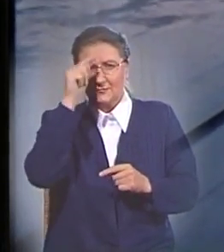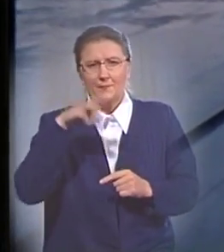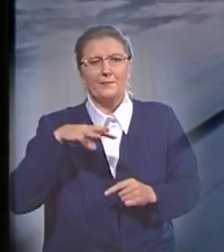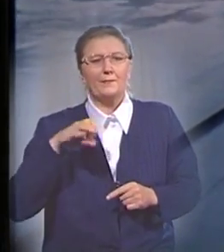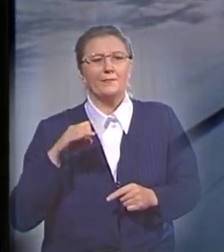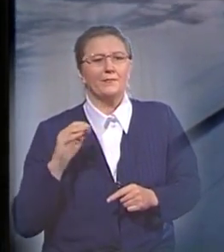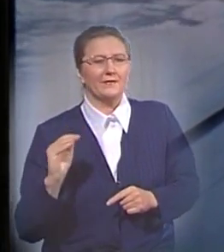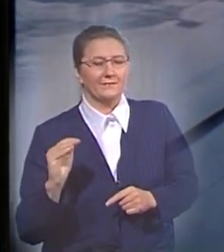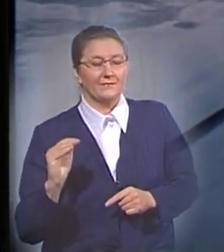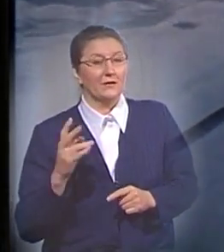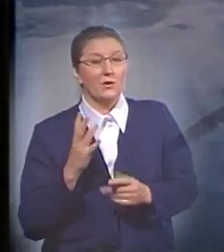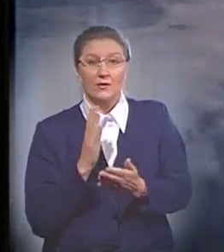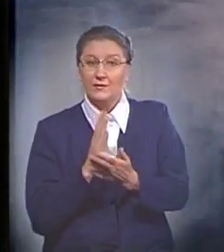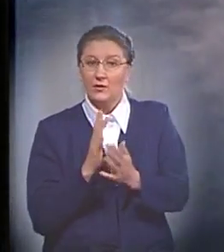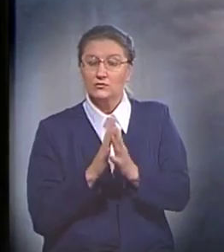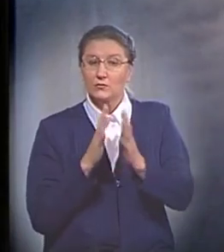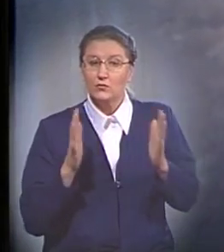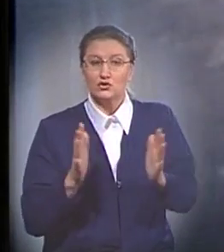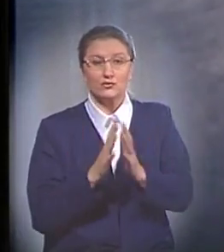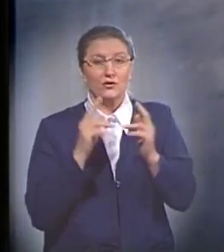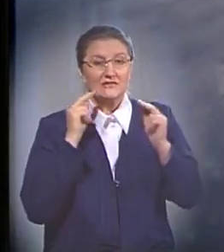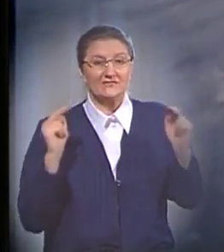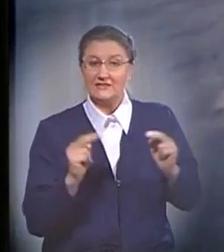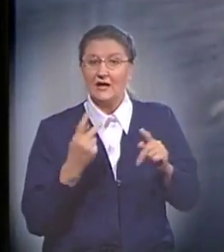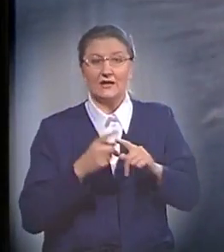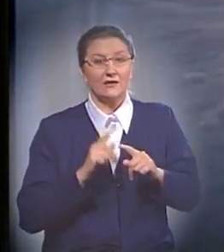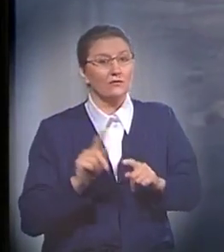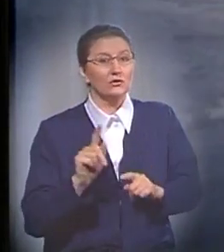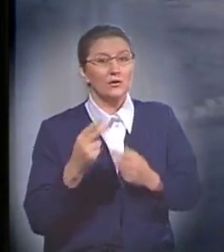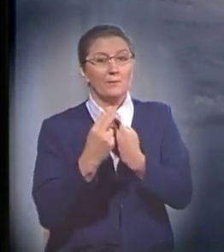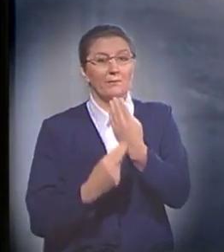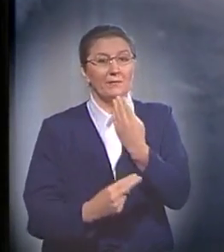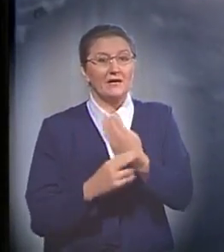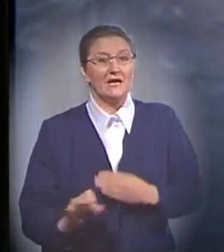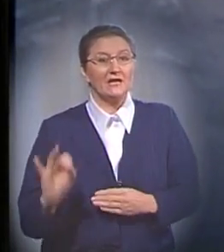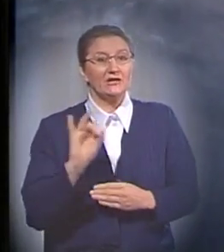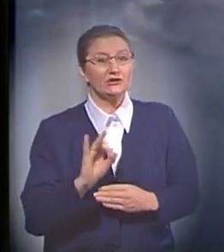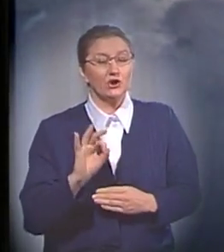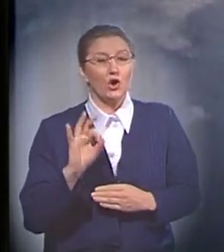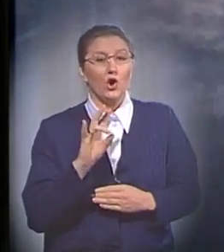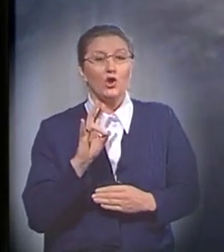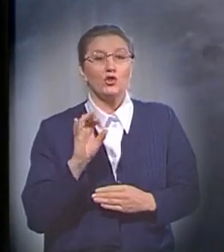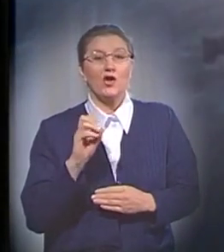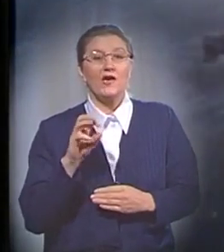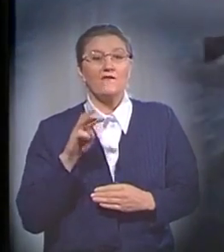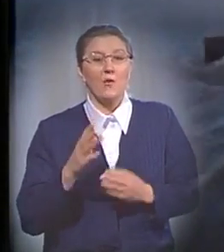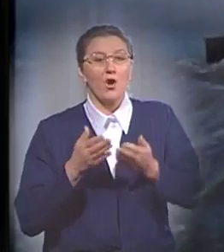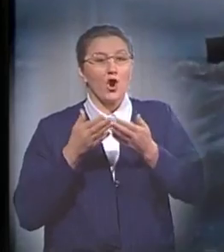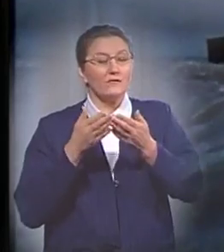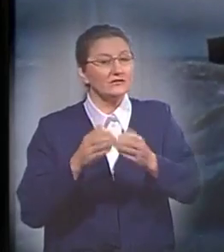Но находится все больше и больше свидетельств тому, что к библейской истории о Ноевом ковчеге нельзя относиться так